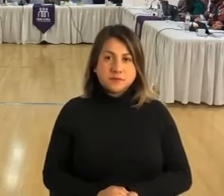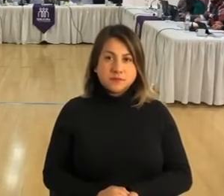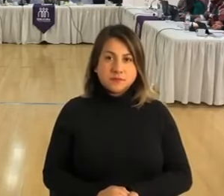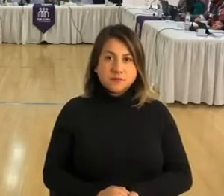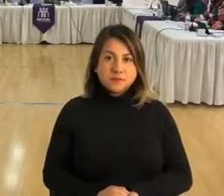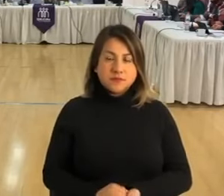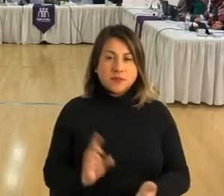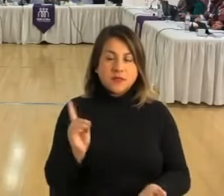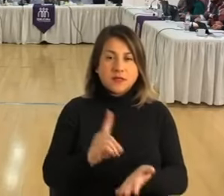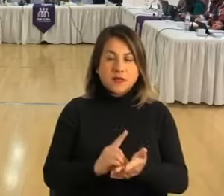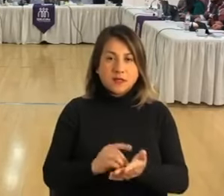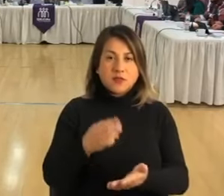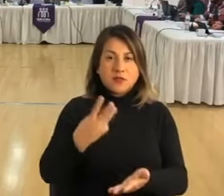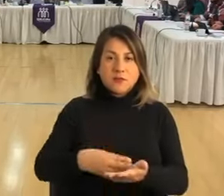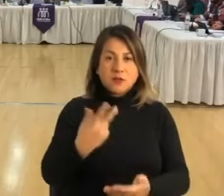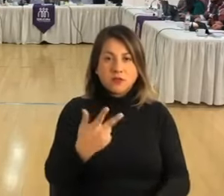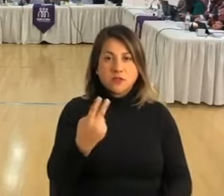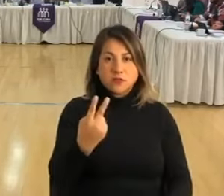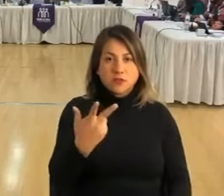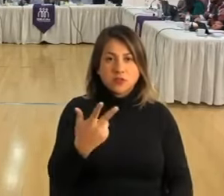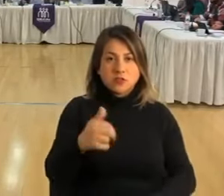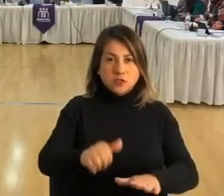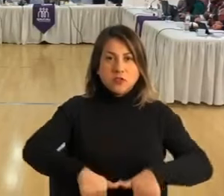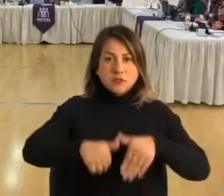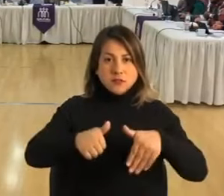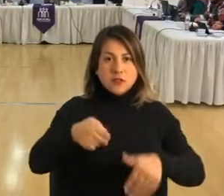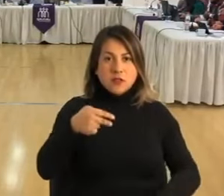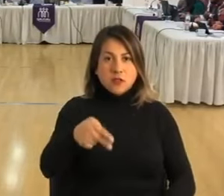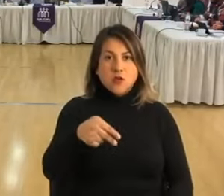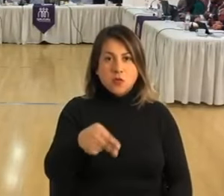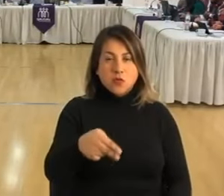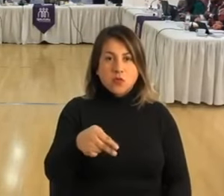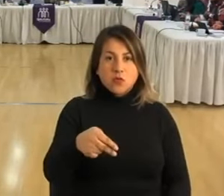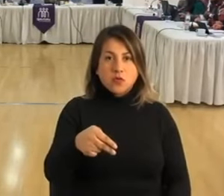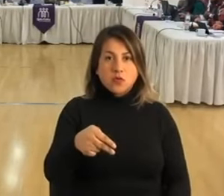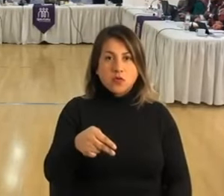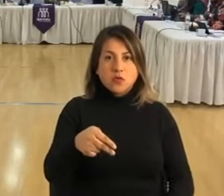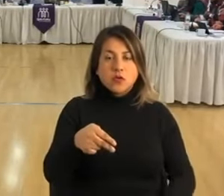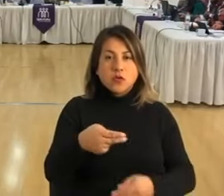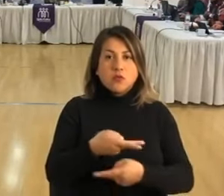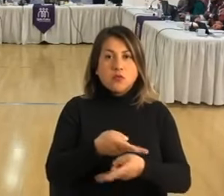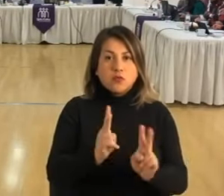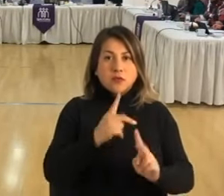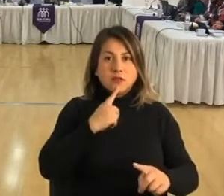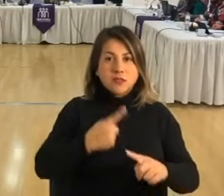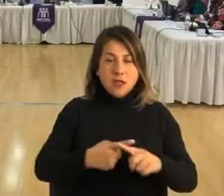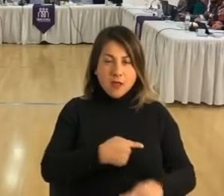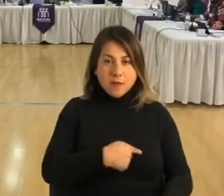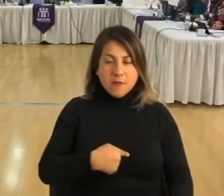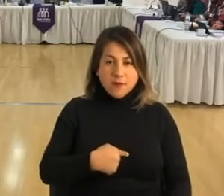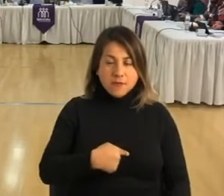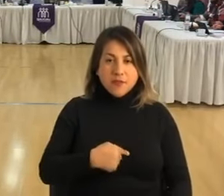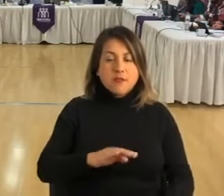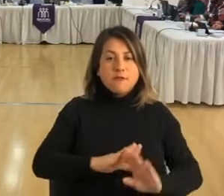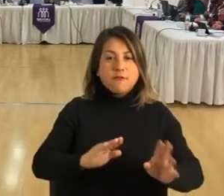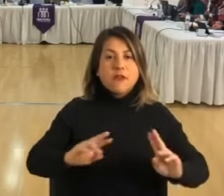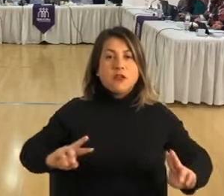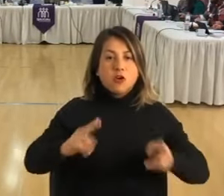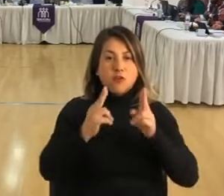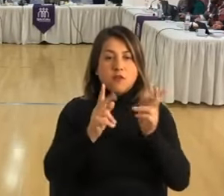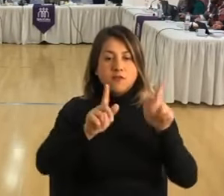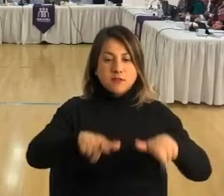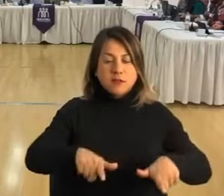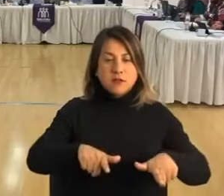Por el decreto alcaldicio 3.828, fecha 16 de junio, se adjudicó la licitación pública denominada Término de Obra